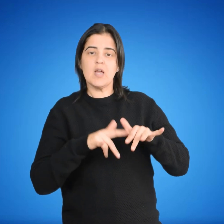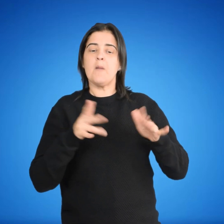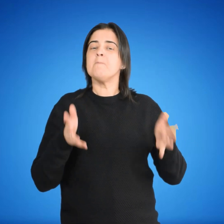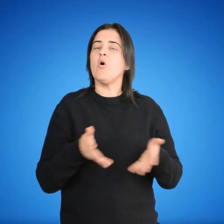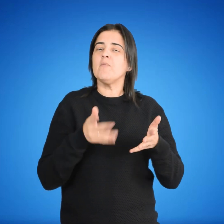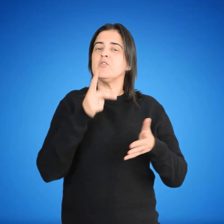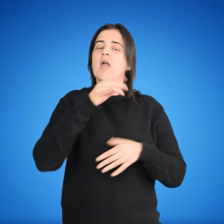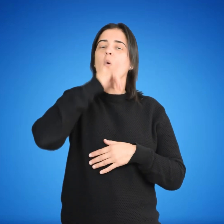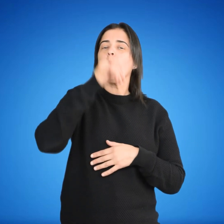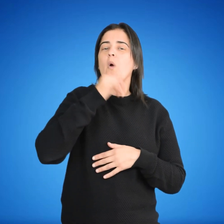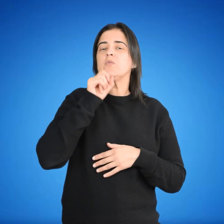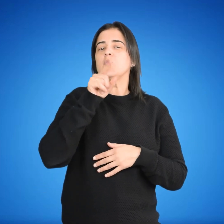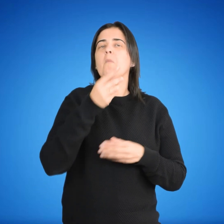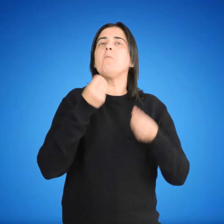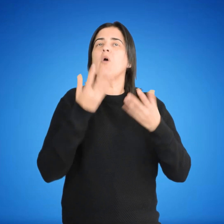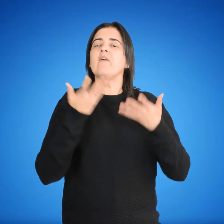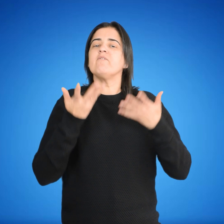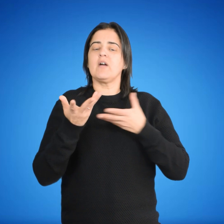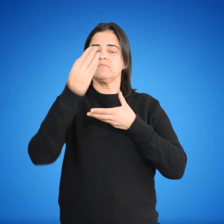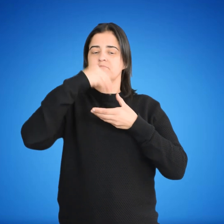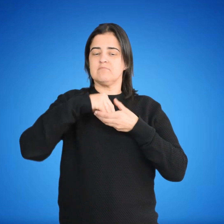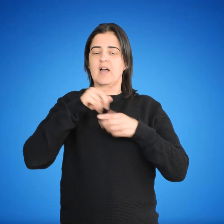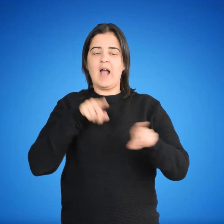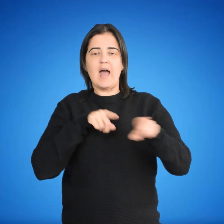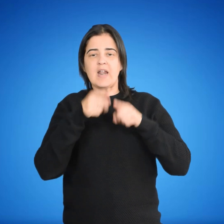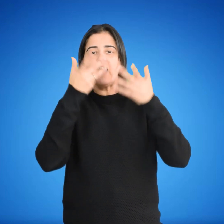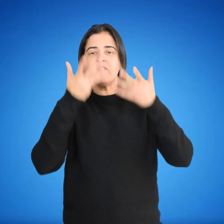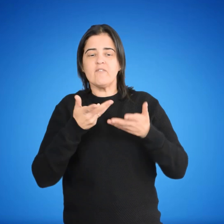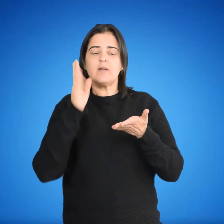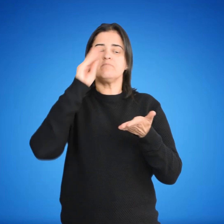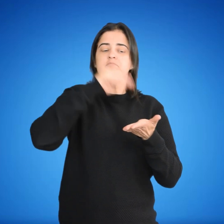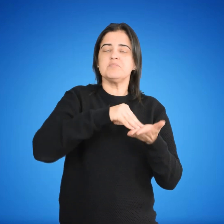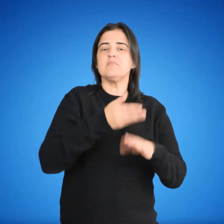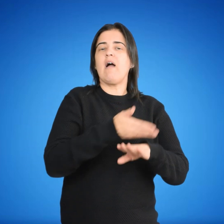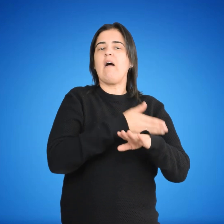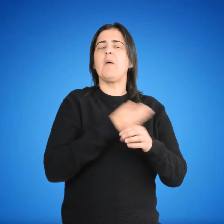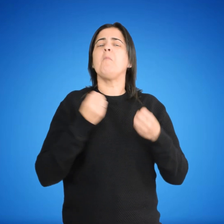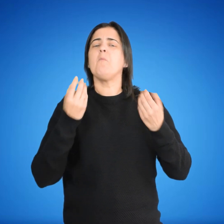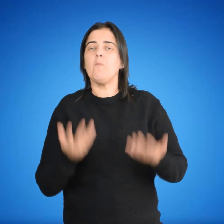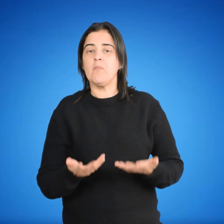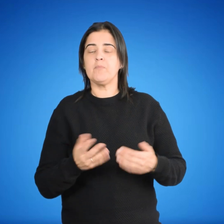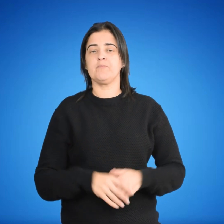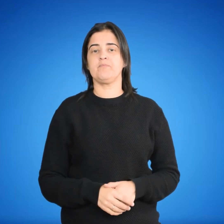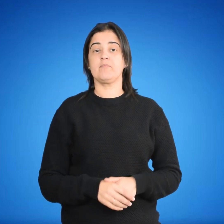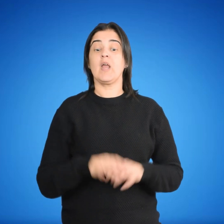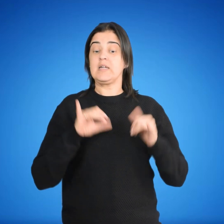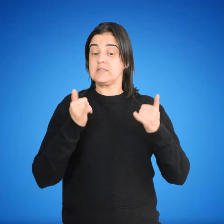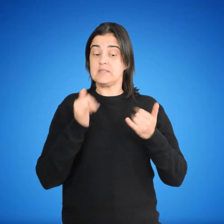contás por qué te interesa formar parte de la carrera a la que querés preinscribirte. Luego de